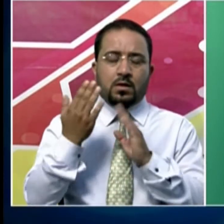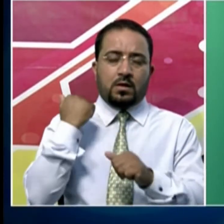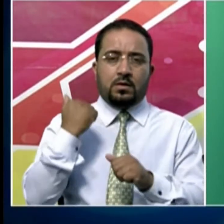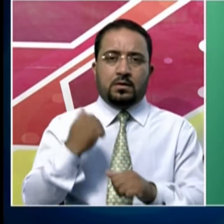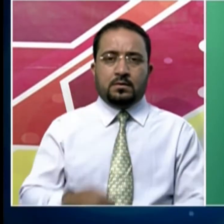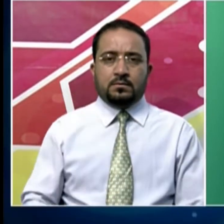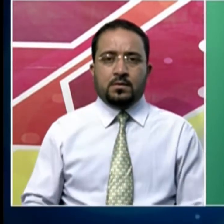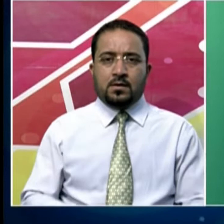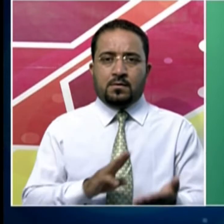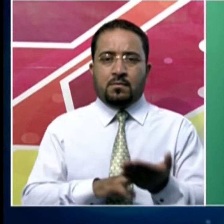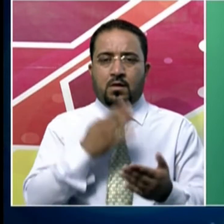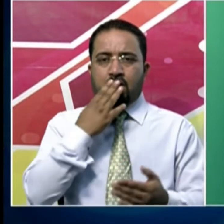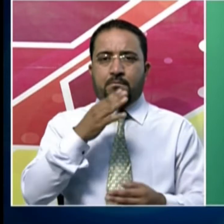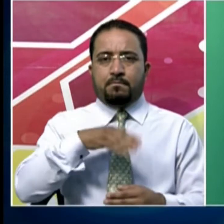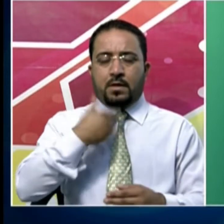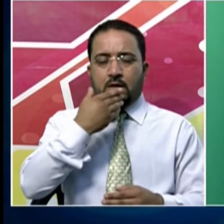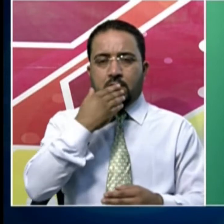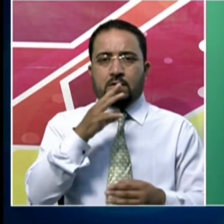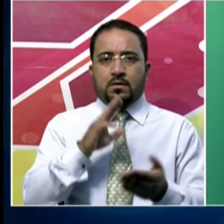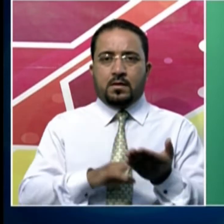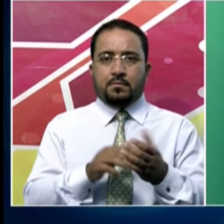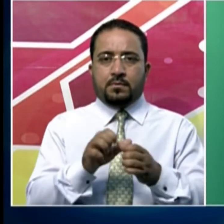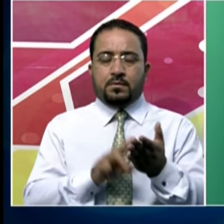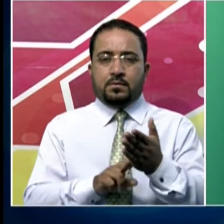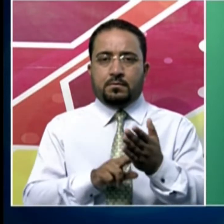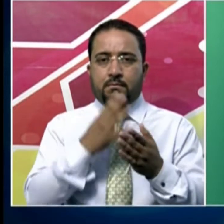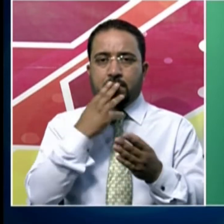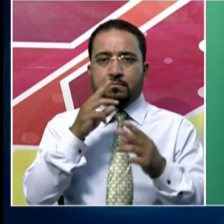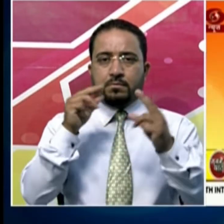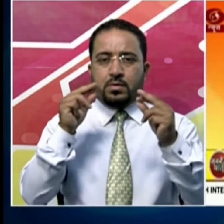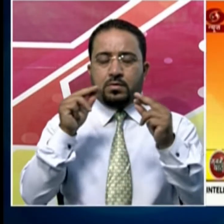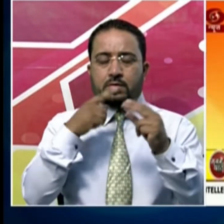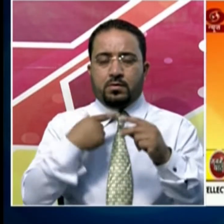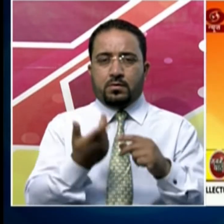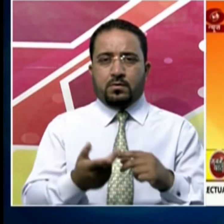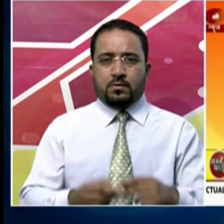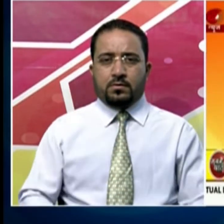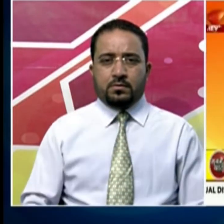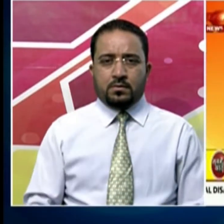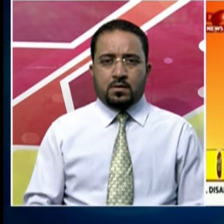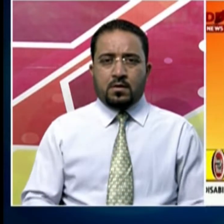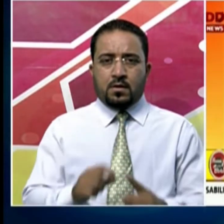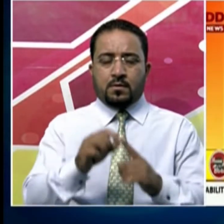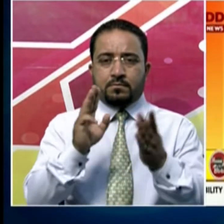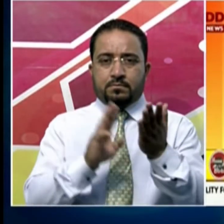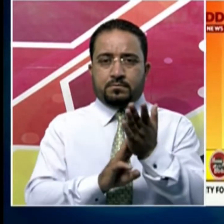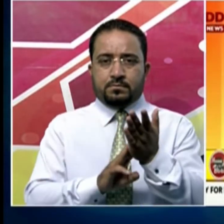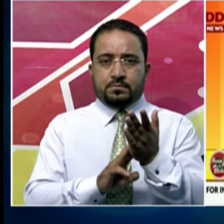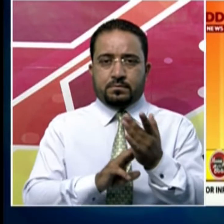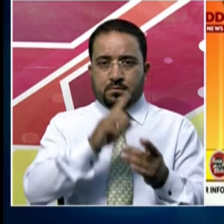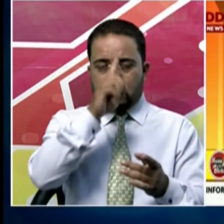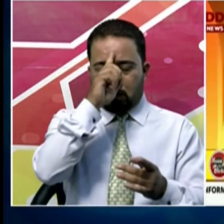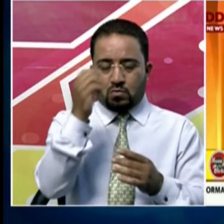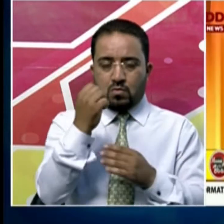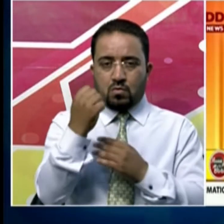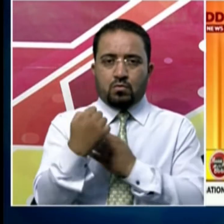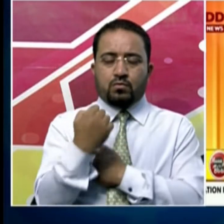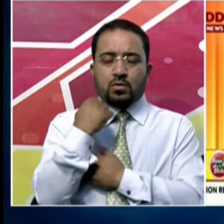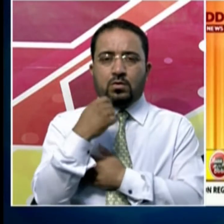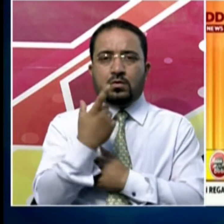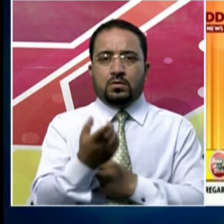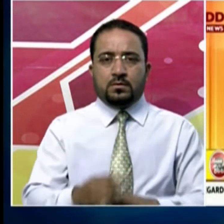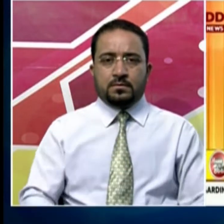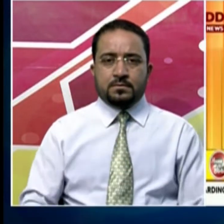من کی بات پروگرام میں قوم سے خطاب کرتے ہوئے وزیراعظم نے بہادر سپاہیوں کے ساتھ